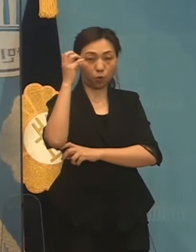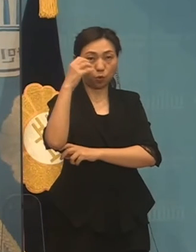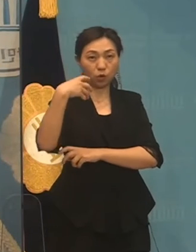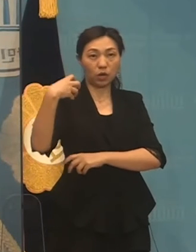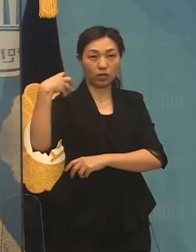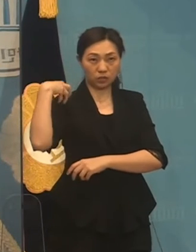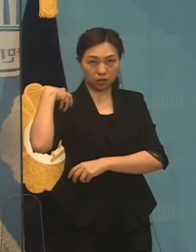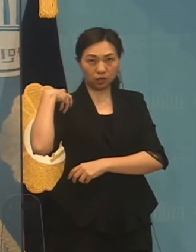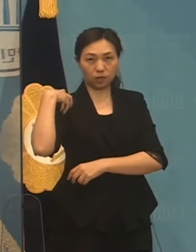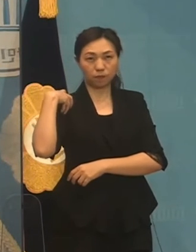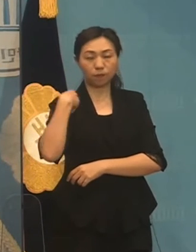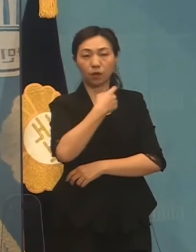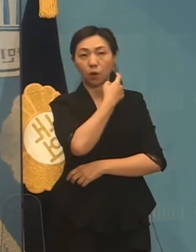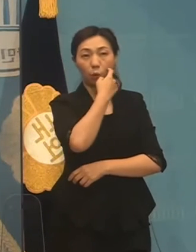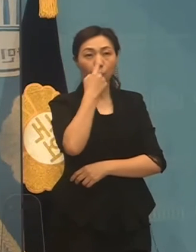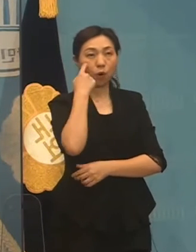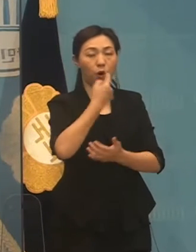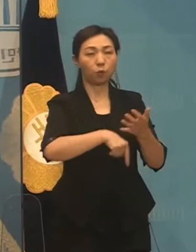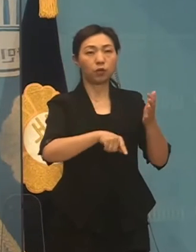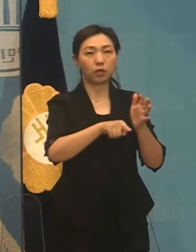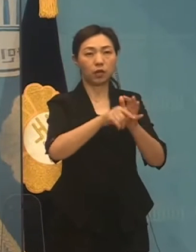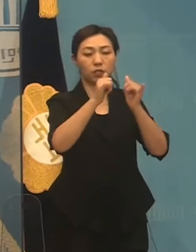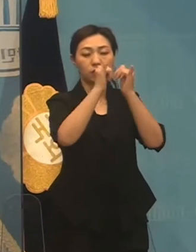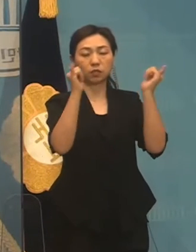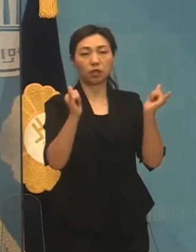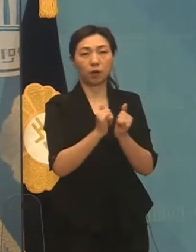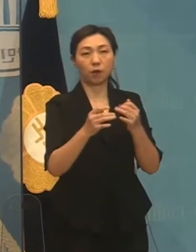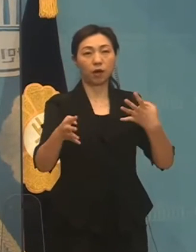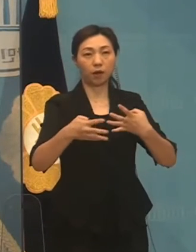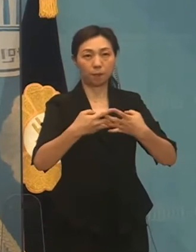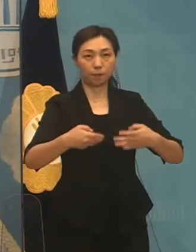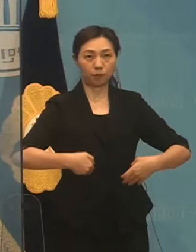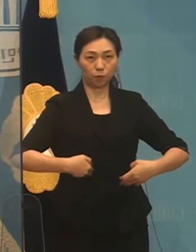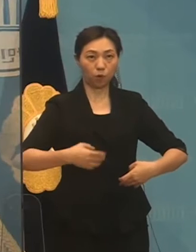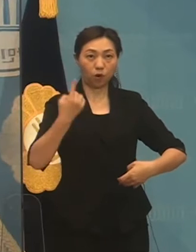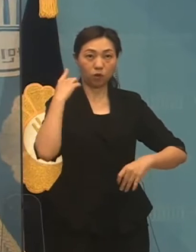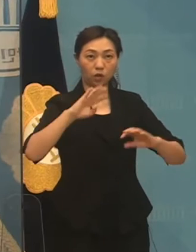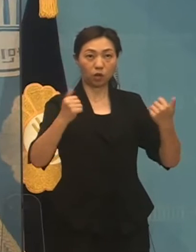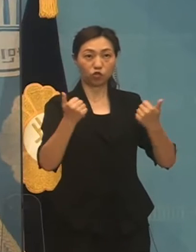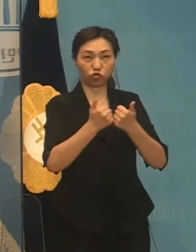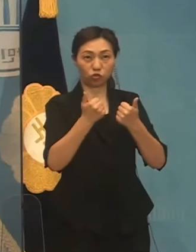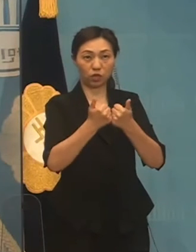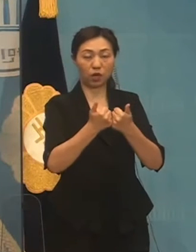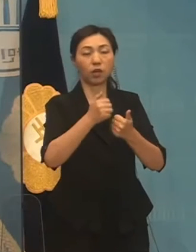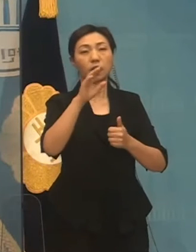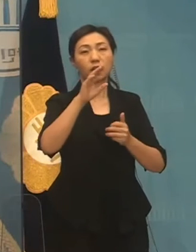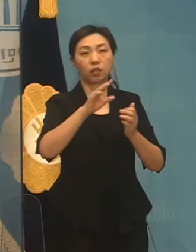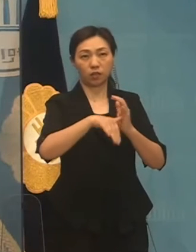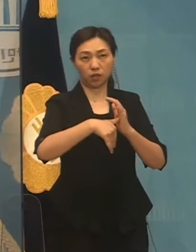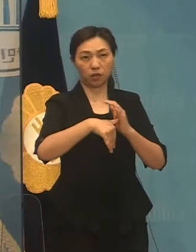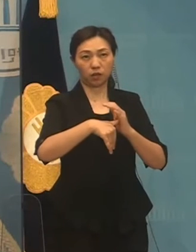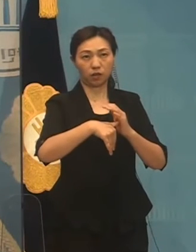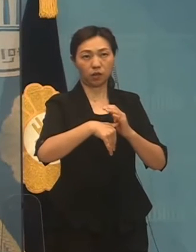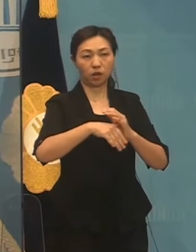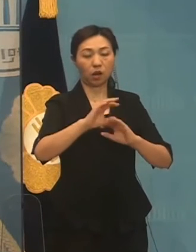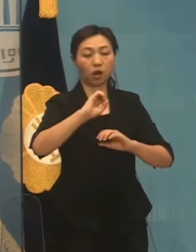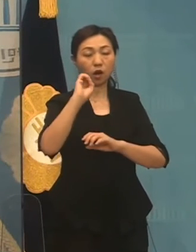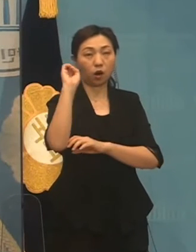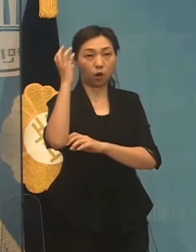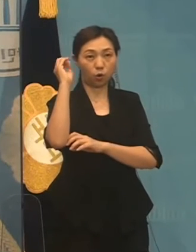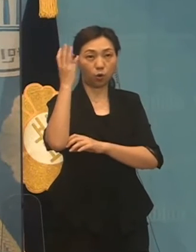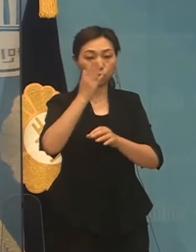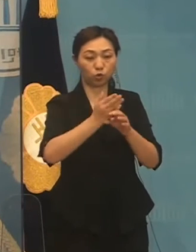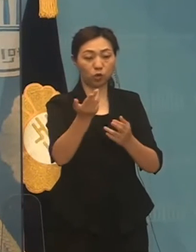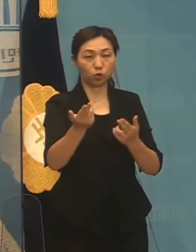사회적 합의를 만들어내야 할 것입니다. 어제 국회 본회의에서 언론중재법을 상정하지 않기로